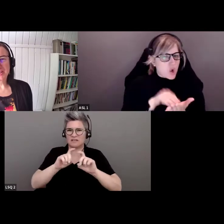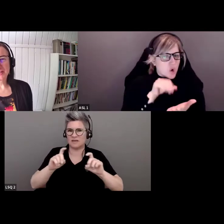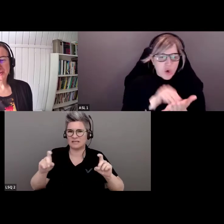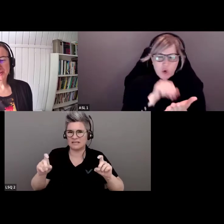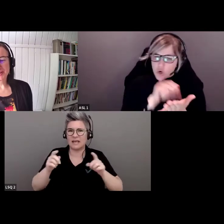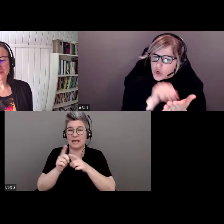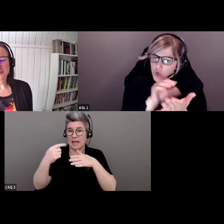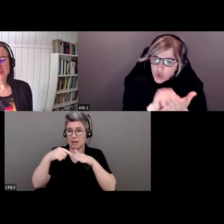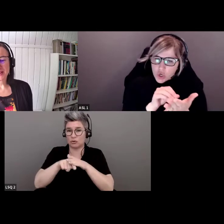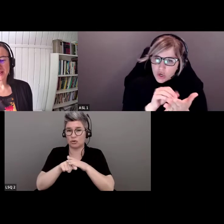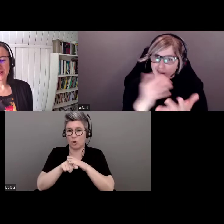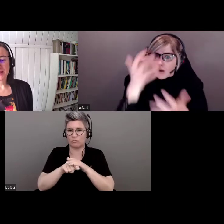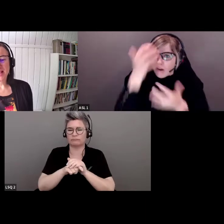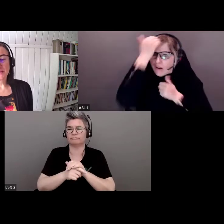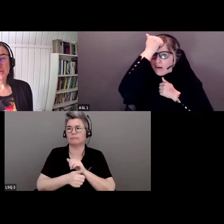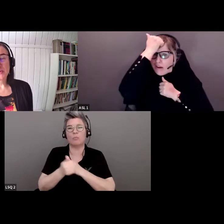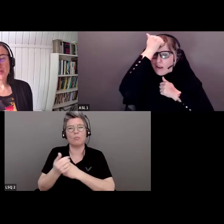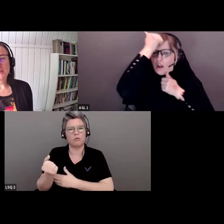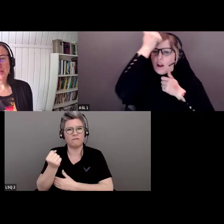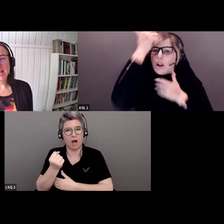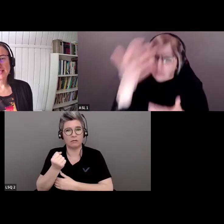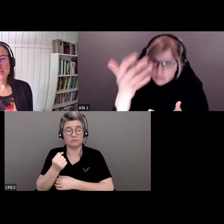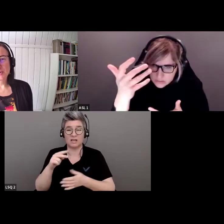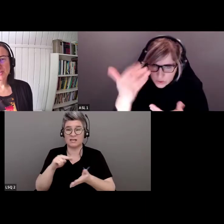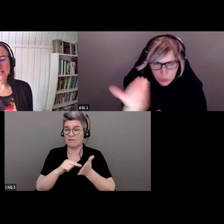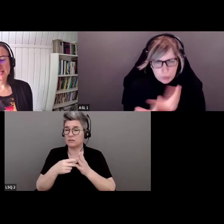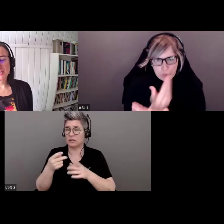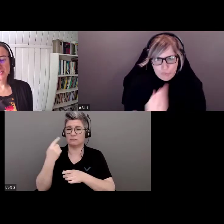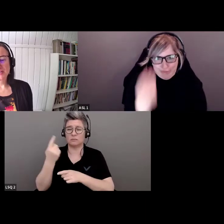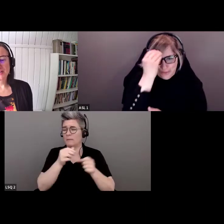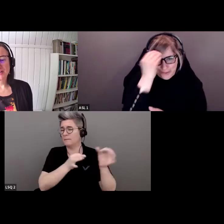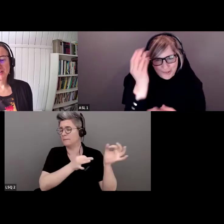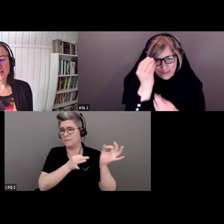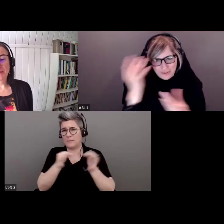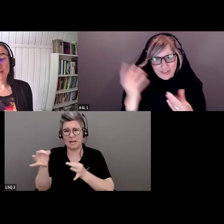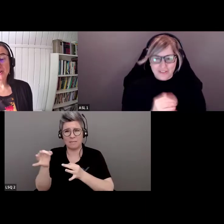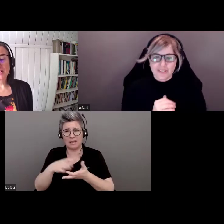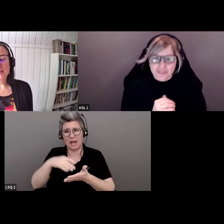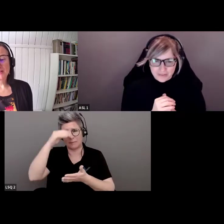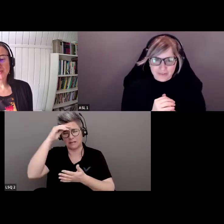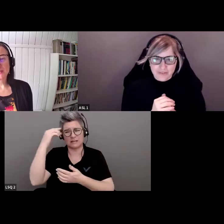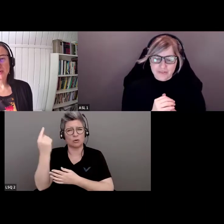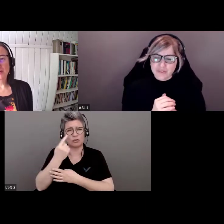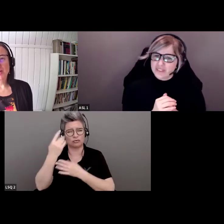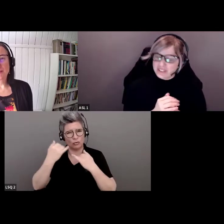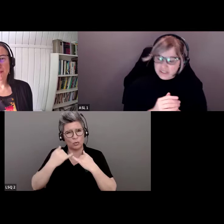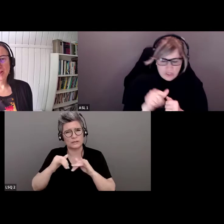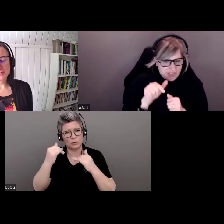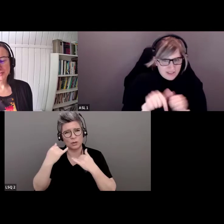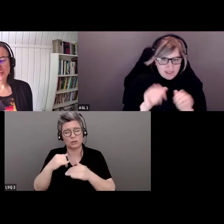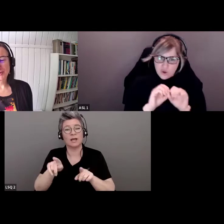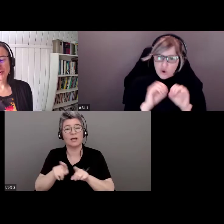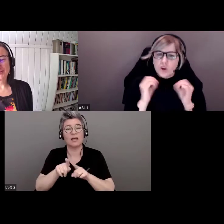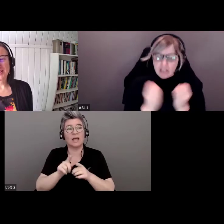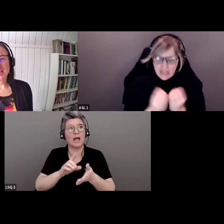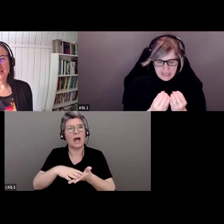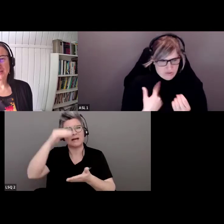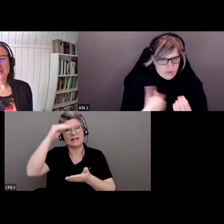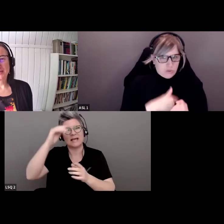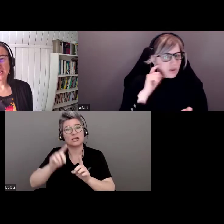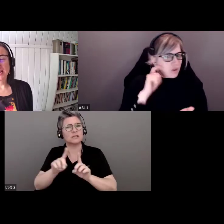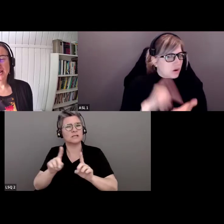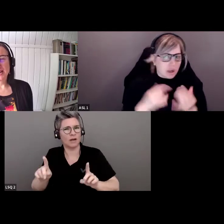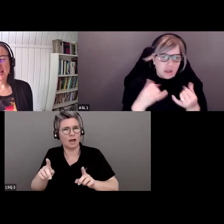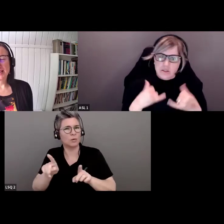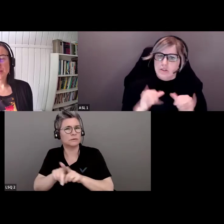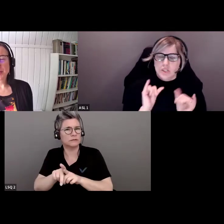et de l'inclusion. C'est un voyage permanent d'apprentissage et de désapprentissage. Nous